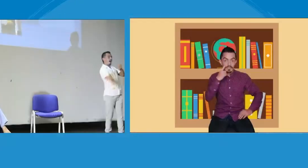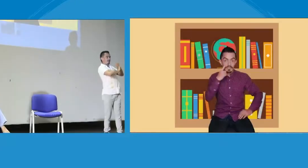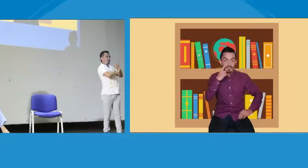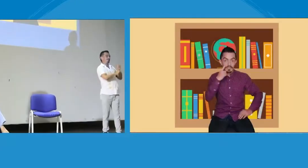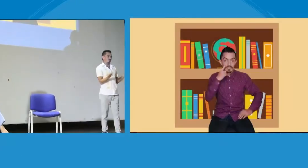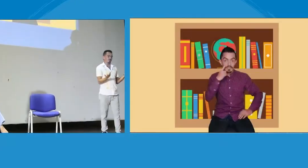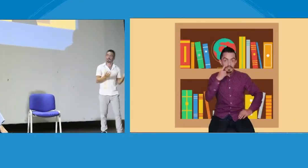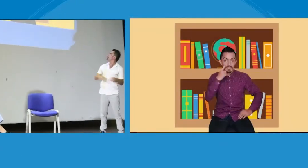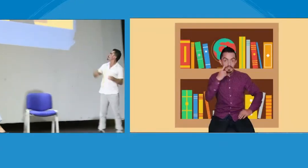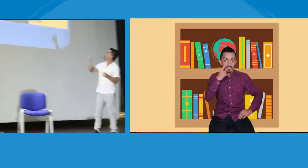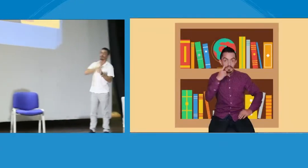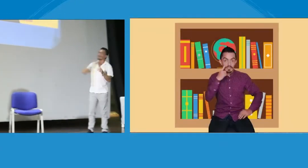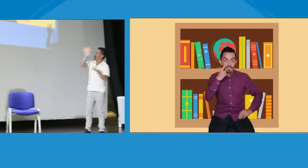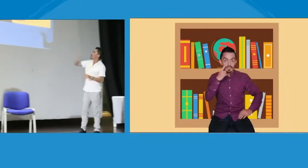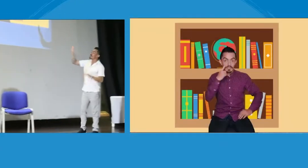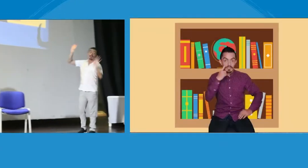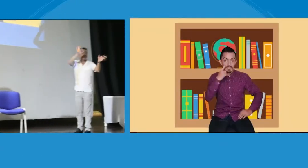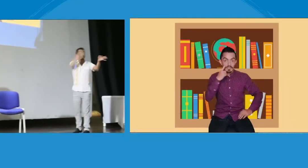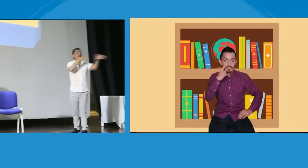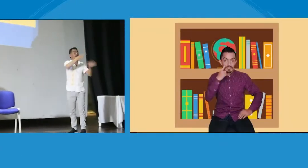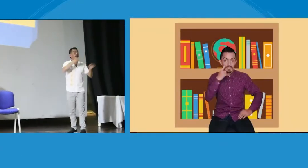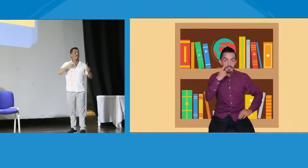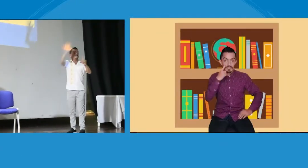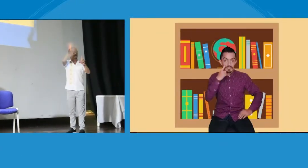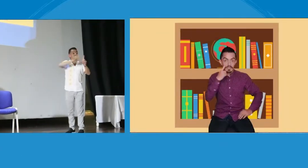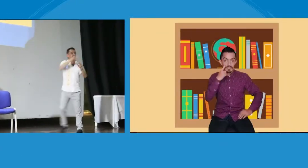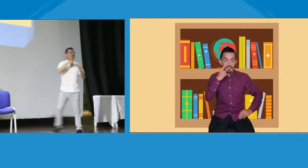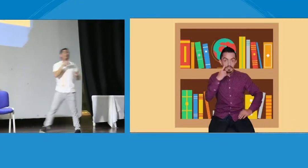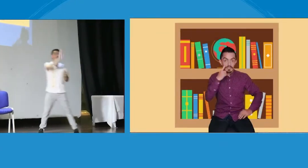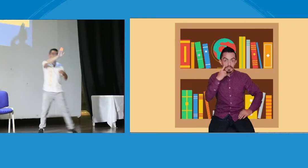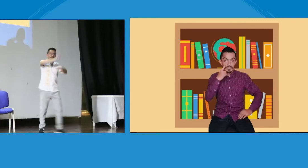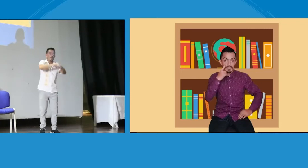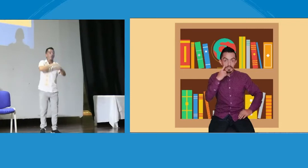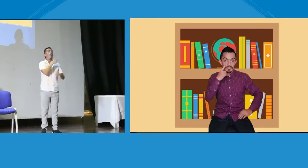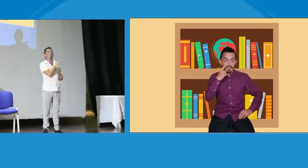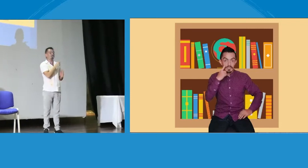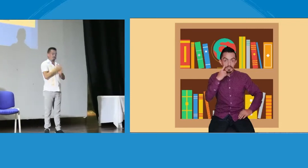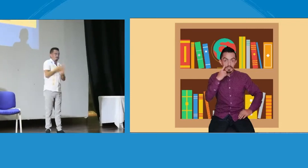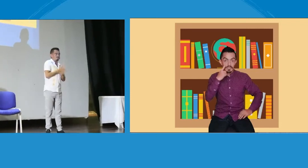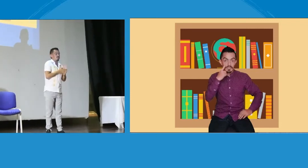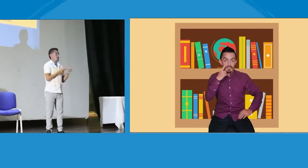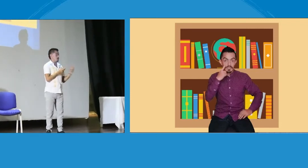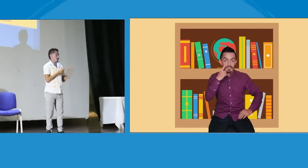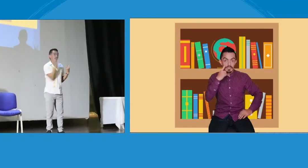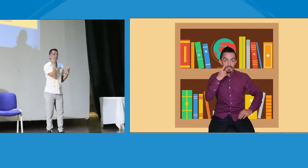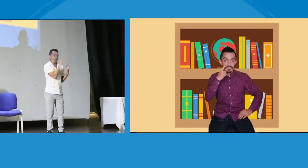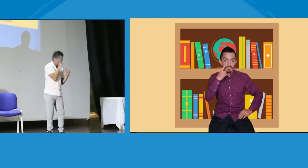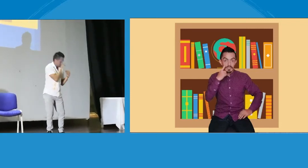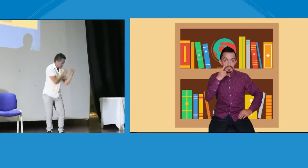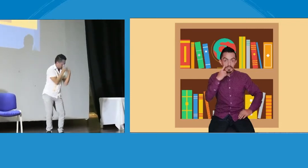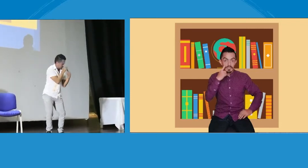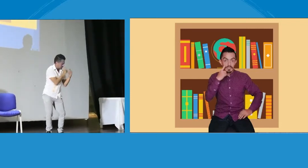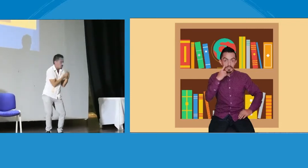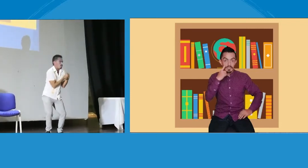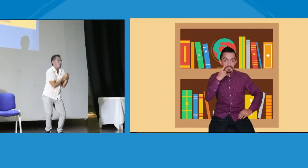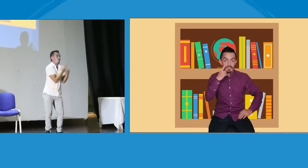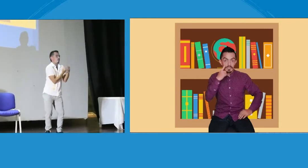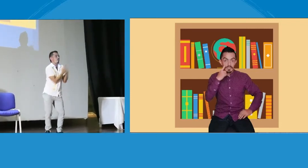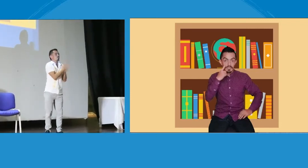permitir la adquisición mucho más fácil. Es como un material de apoyo. Entonces, permíteme explicarles una cosa. Este video está en lengua de